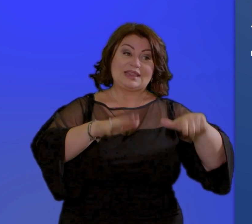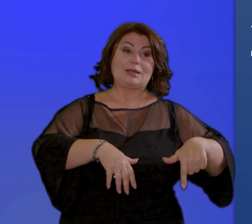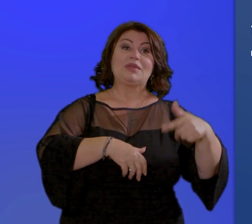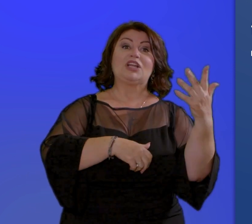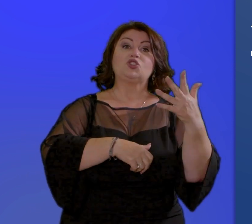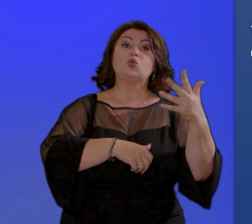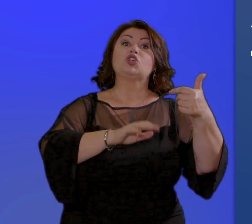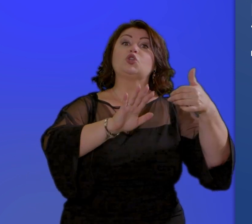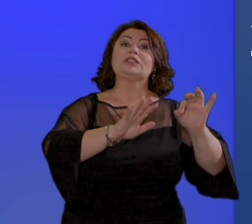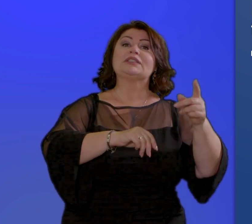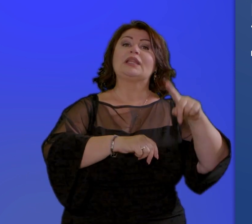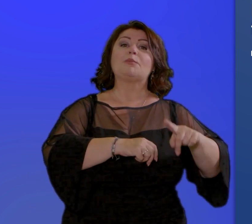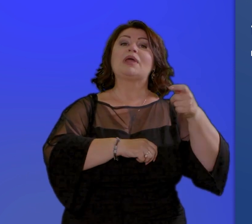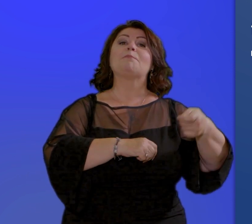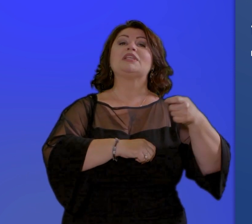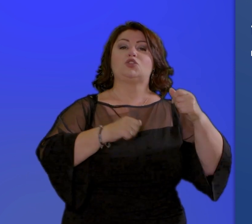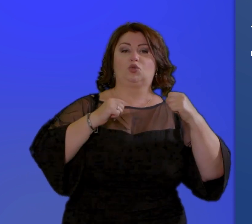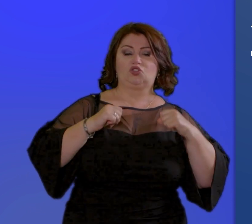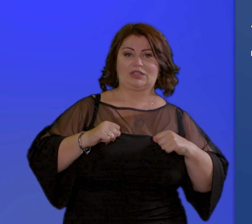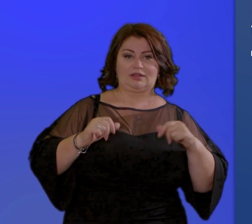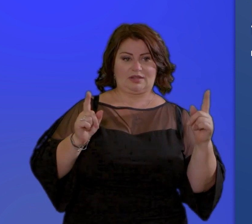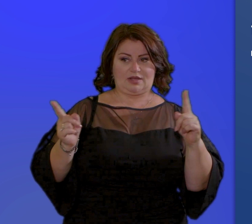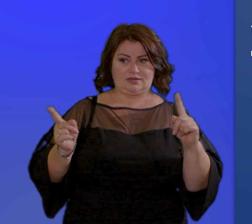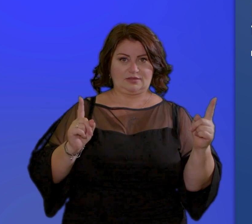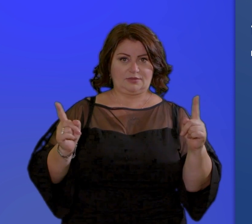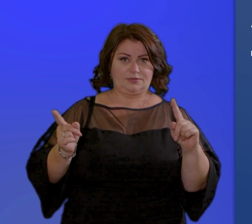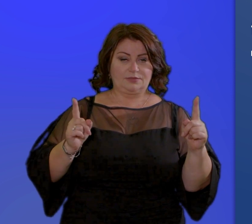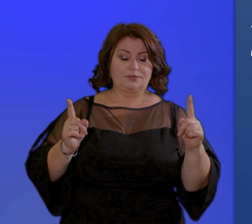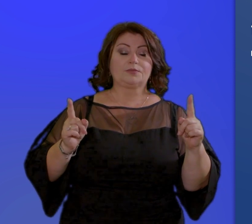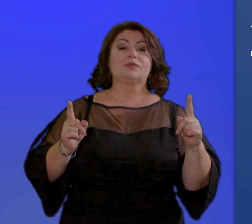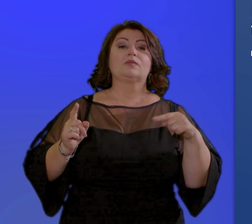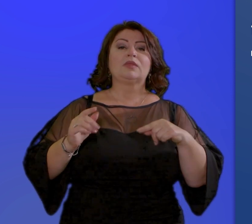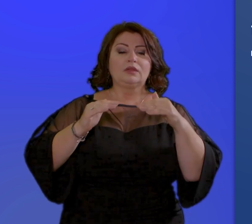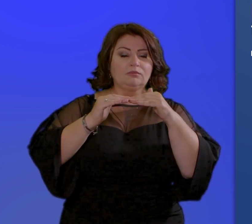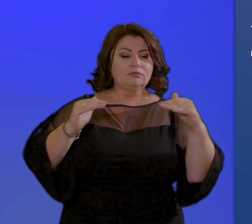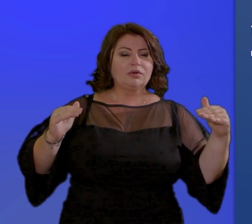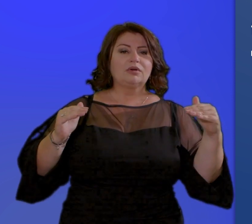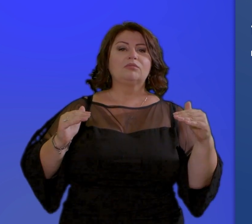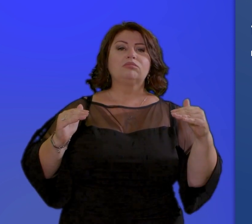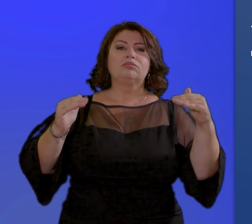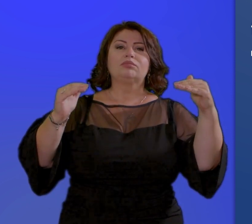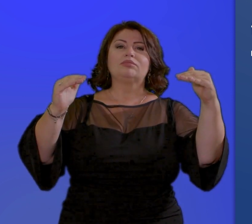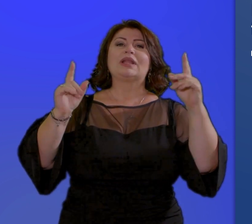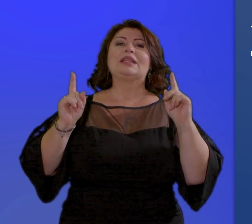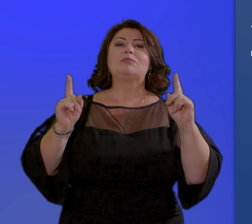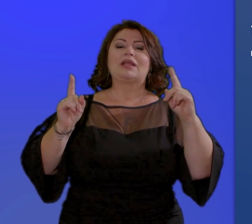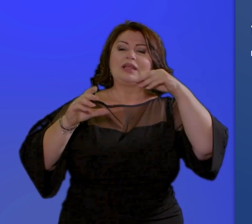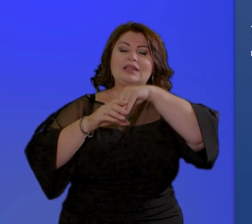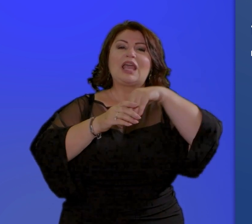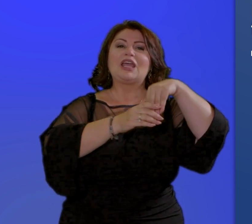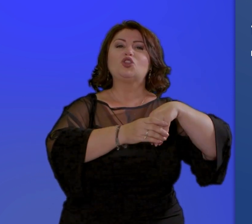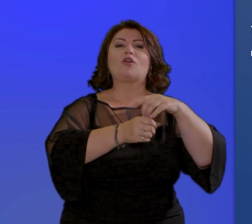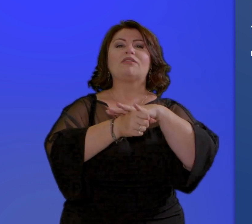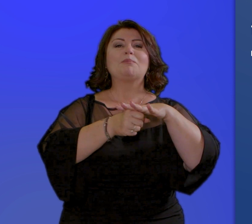soglia aumenta in base al numero dei componenti del nucleo familiare e nel caso in cui il nucleo risieda in